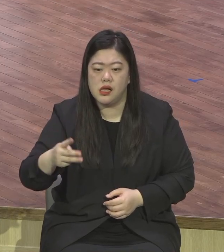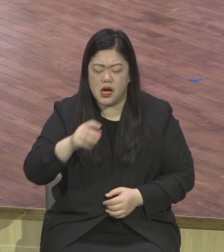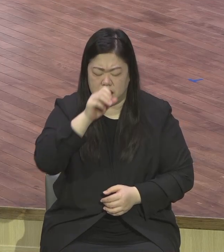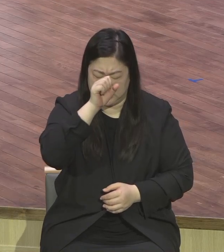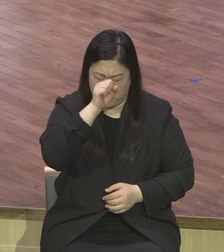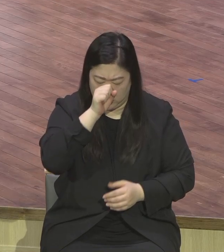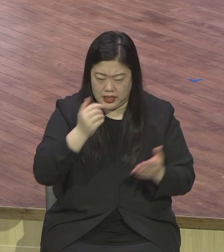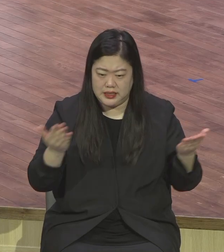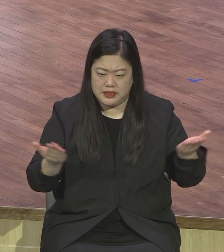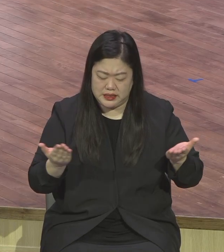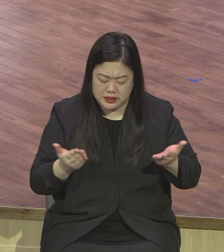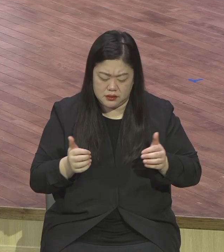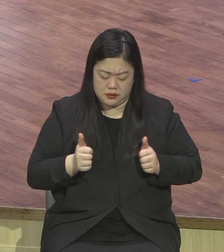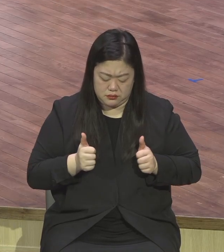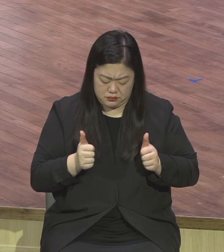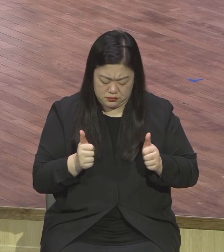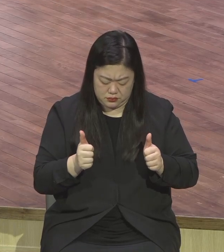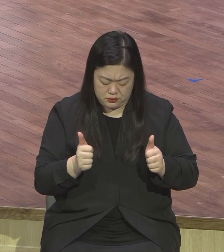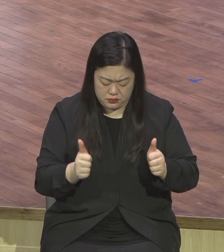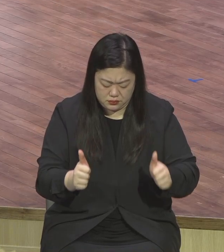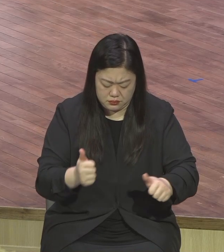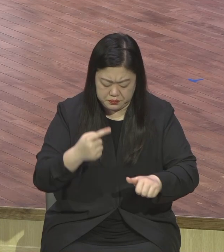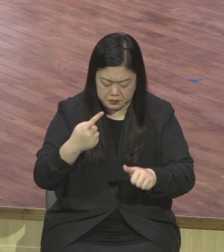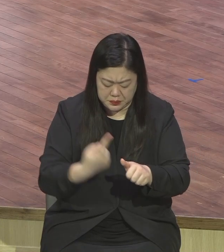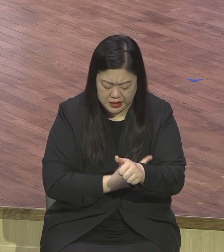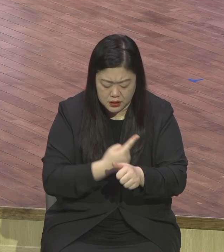이게 불교 천지교 모든 종교들이 하는 거잖아요.